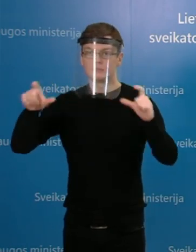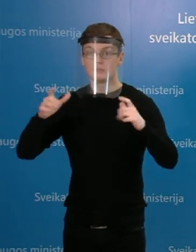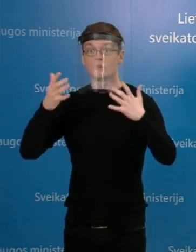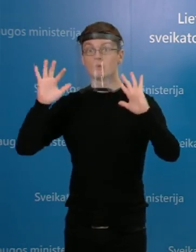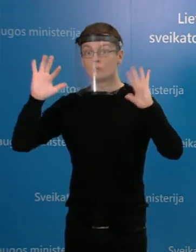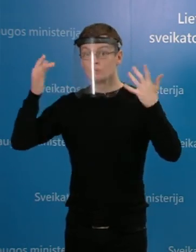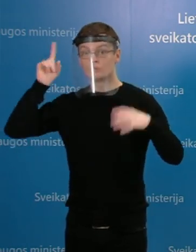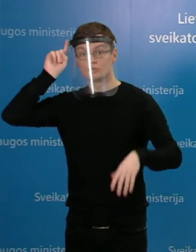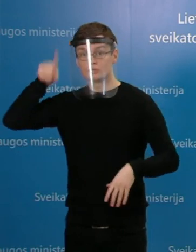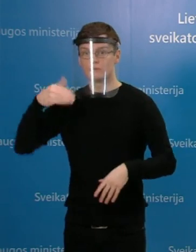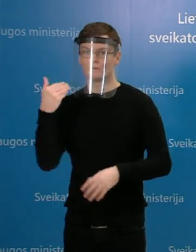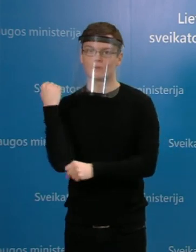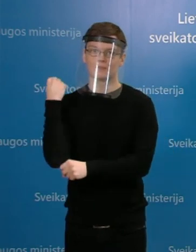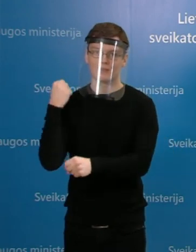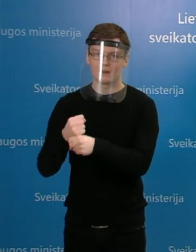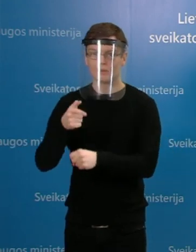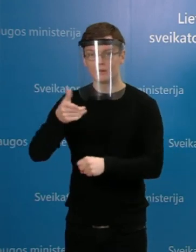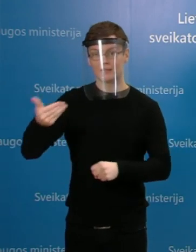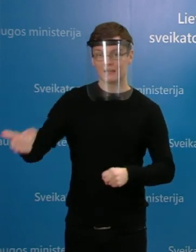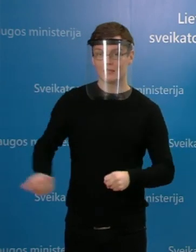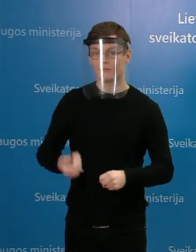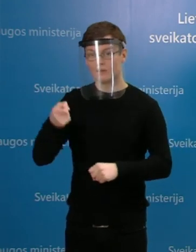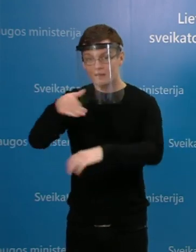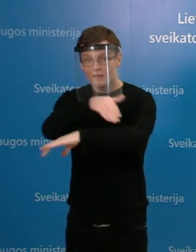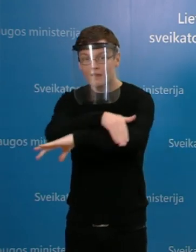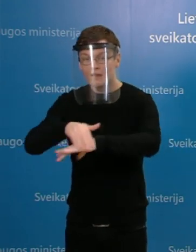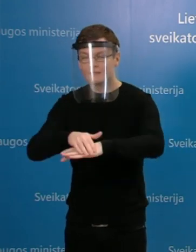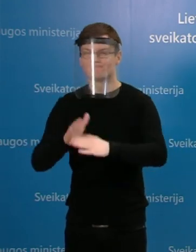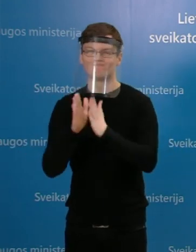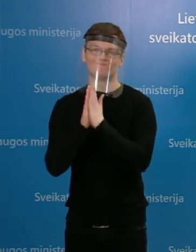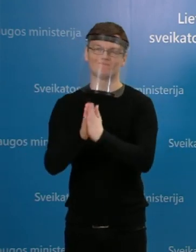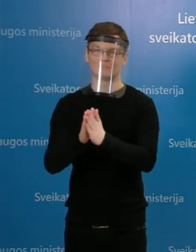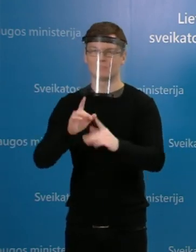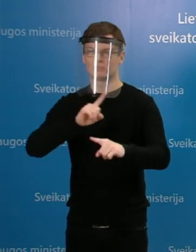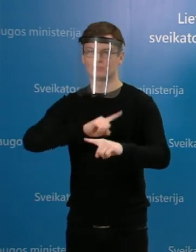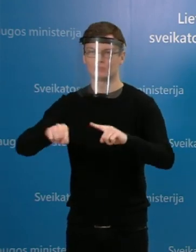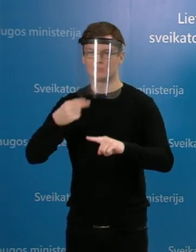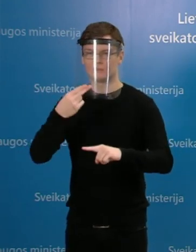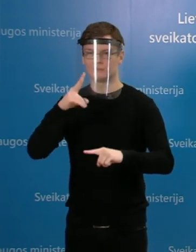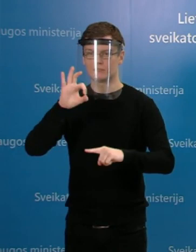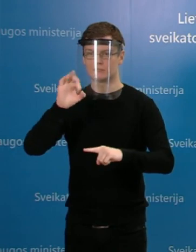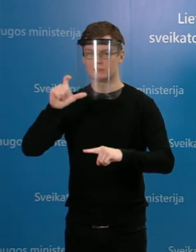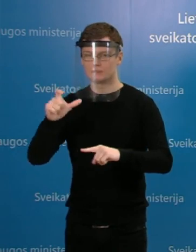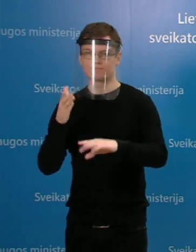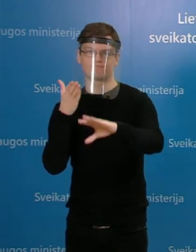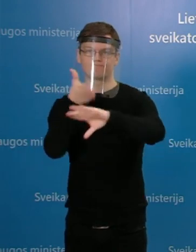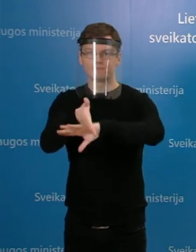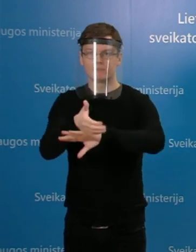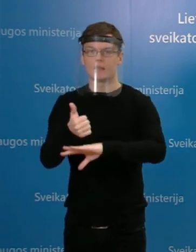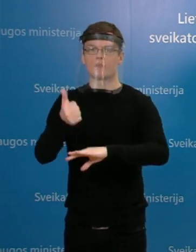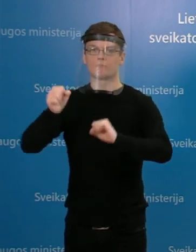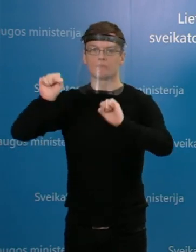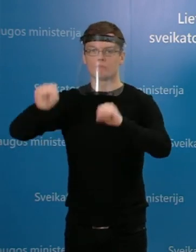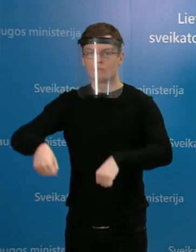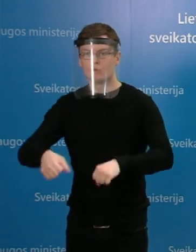jūsų darbuotojas gyvena šiuo adresu, prašytume nedėl sinkreiptis į Nacionalinį visuomenės sveikatos centrą, kad galėtume